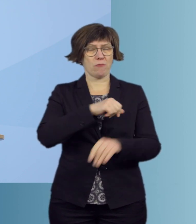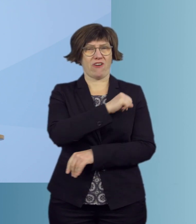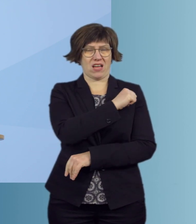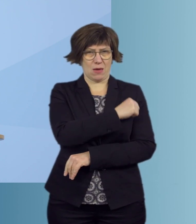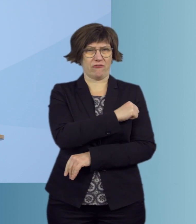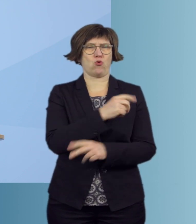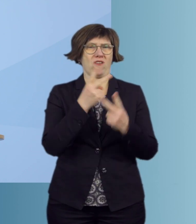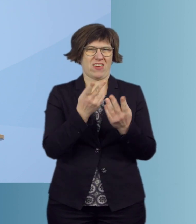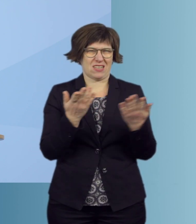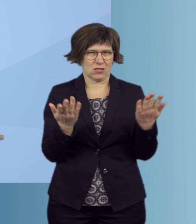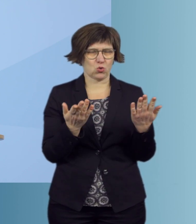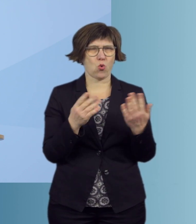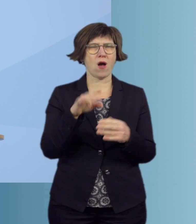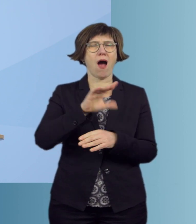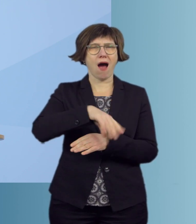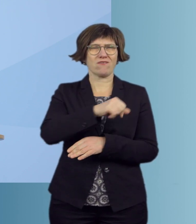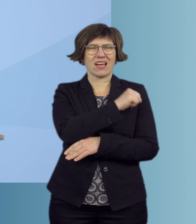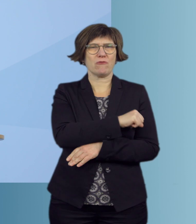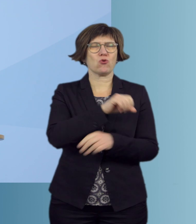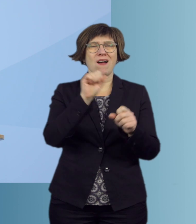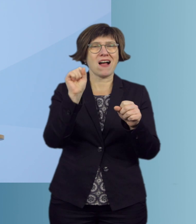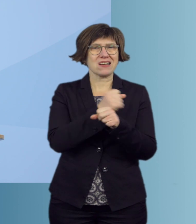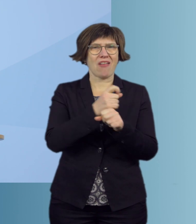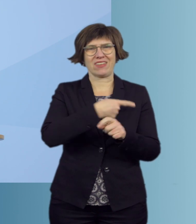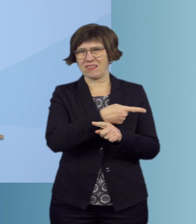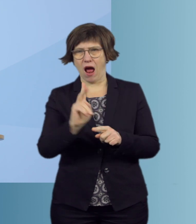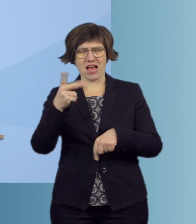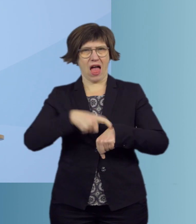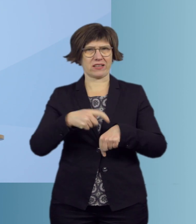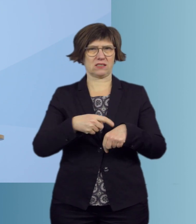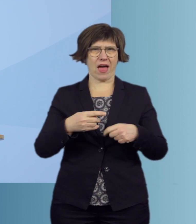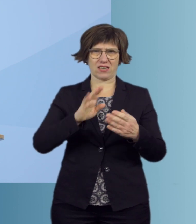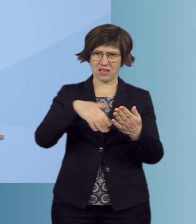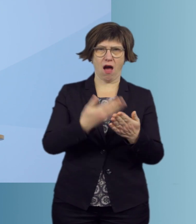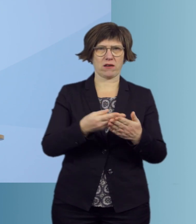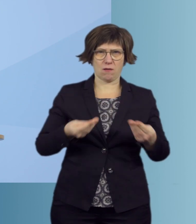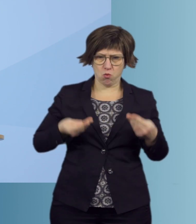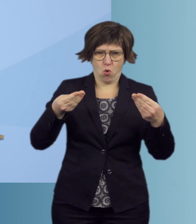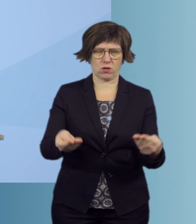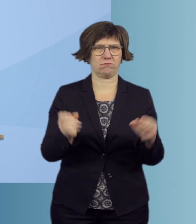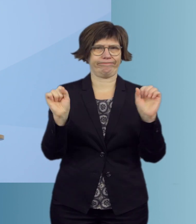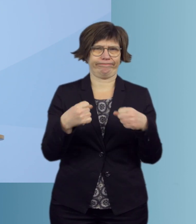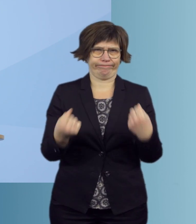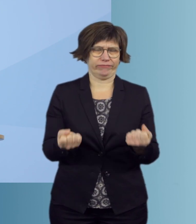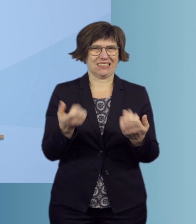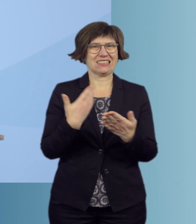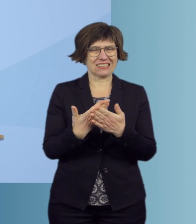Impfung, und das ist wichtig, wir können zu Beginn der Impfung nicht allen gleichzeitig dieses Angebot machen. Dafür gibt es